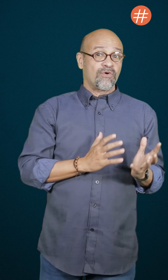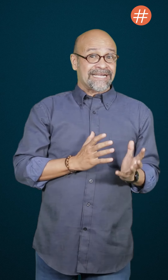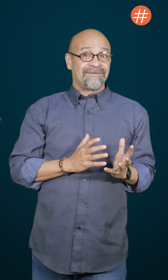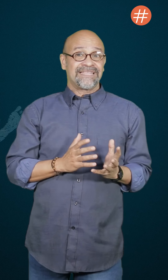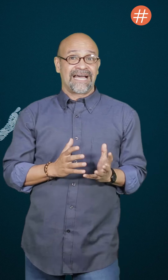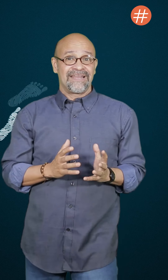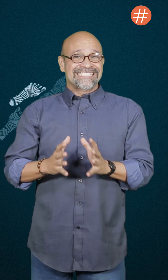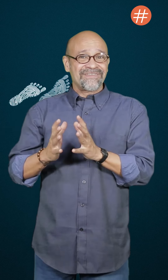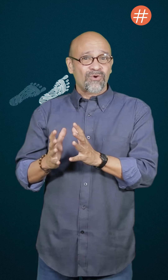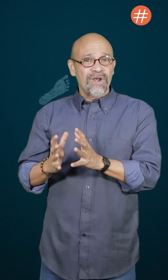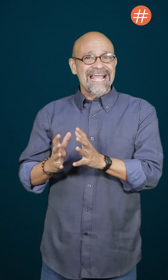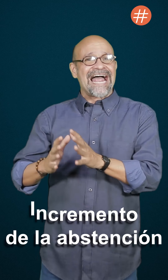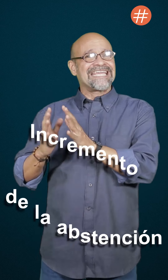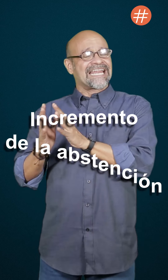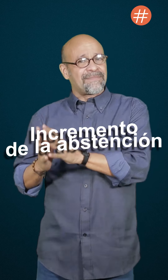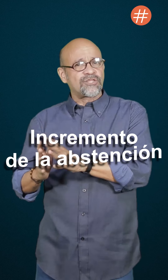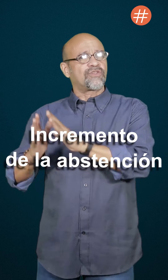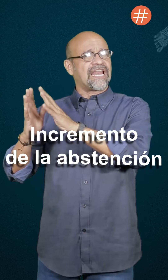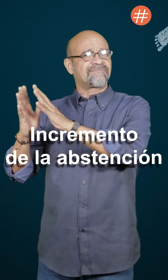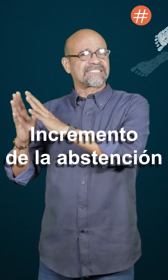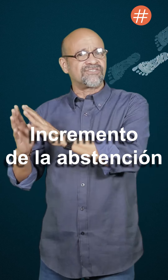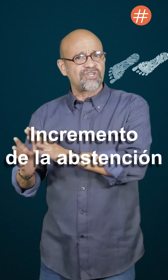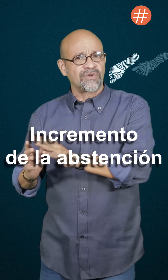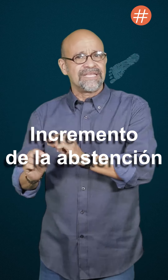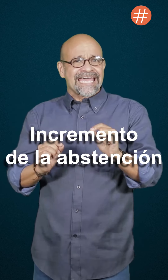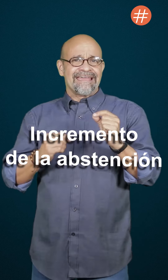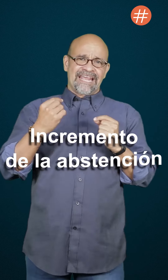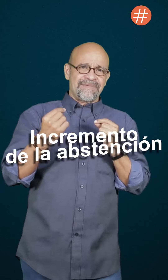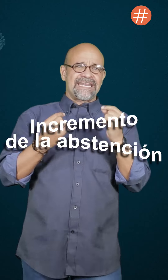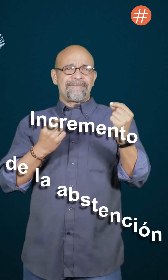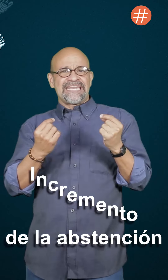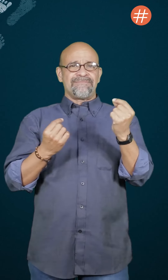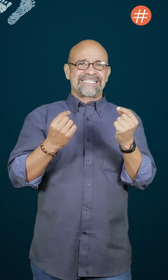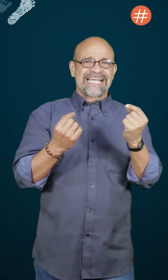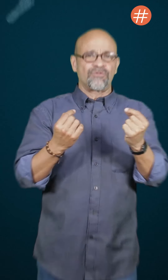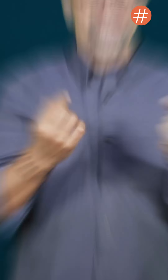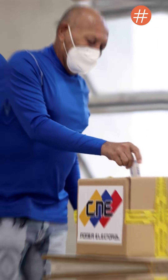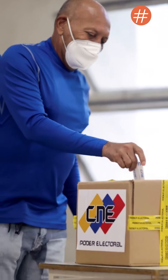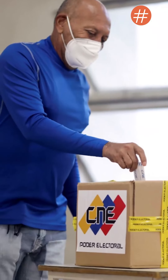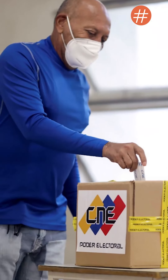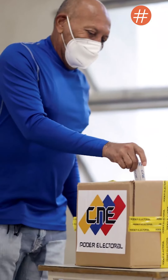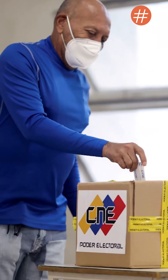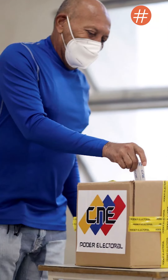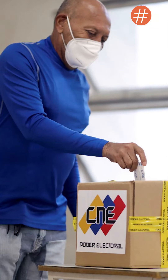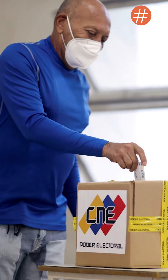gubernamental se vinculan al incremento de la abstención que termina minimizando el efecto de la caída de la